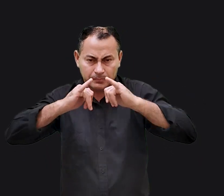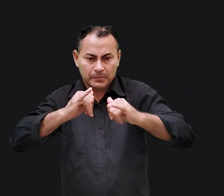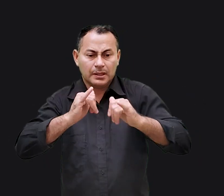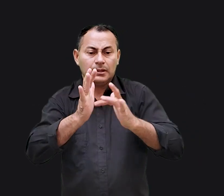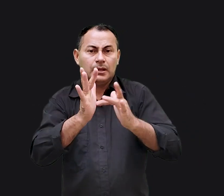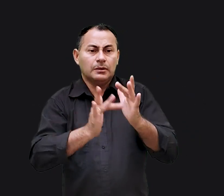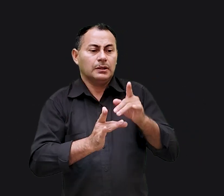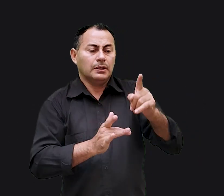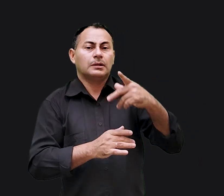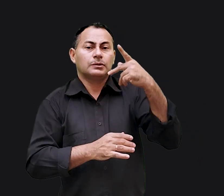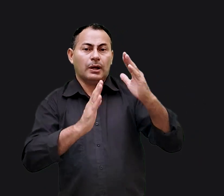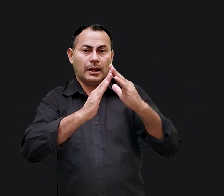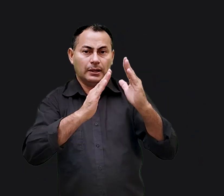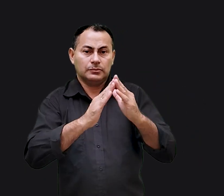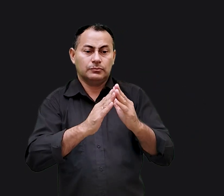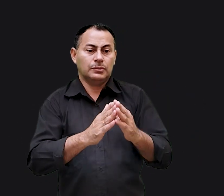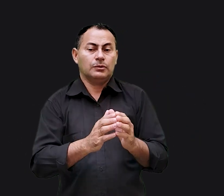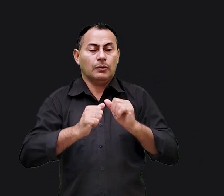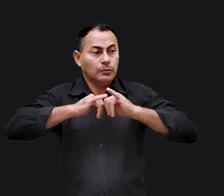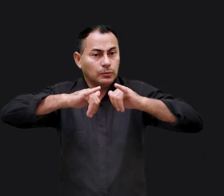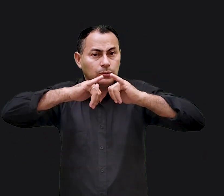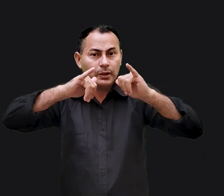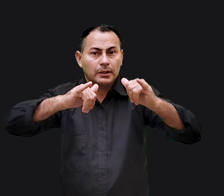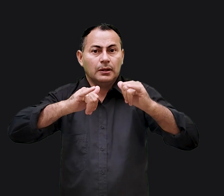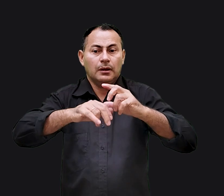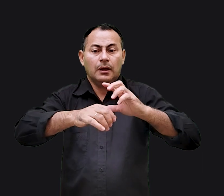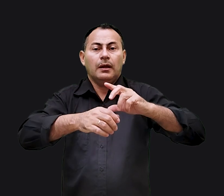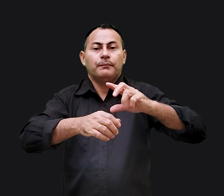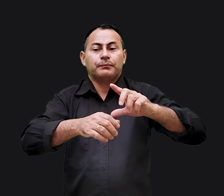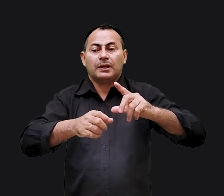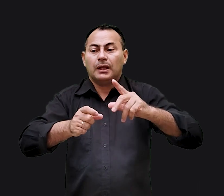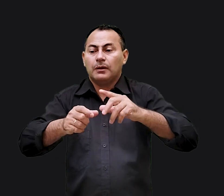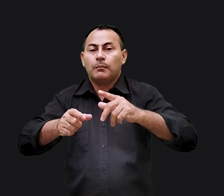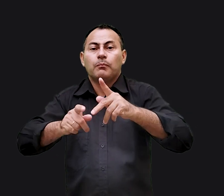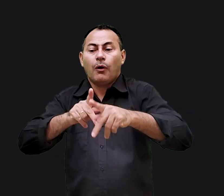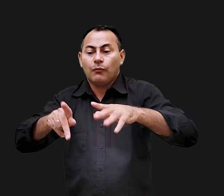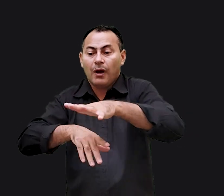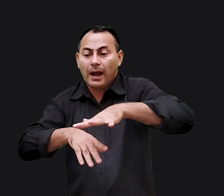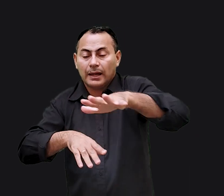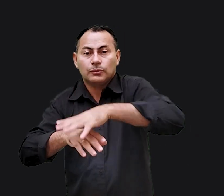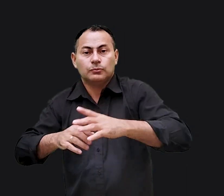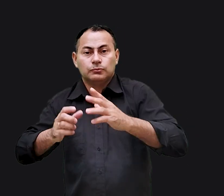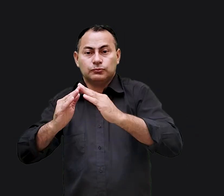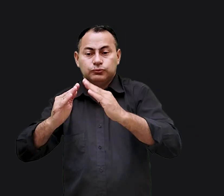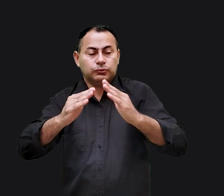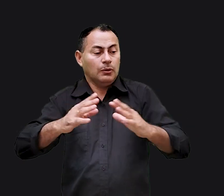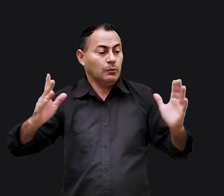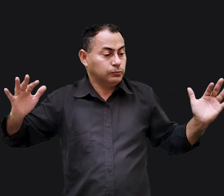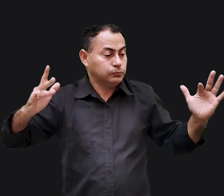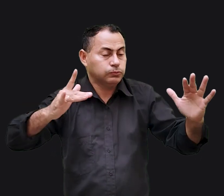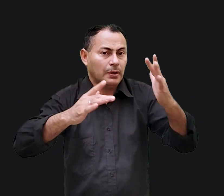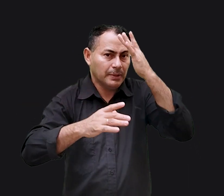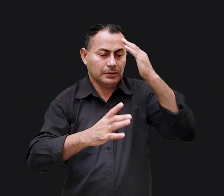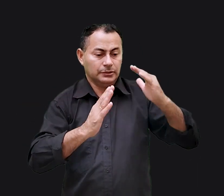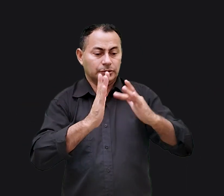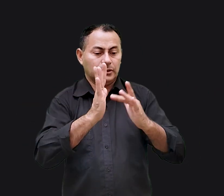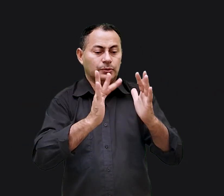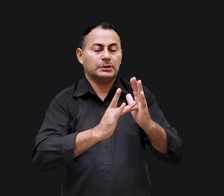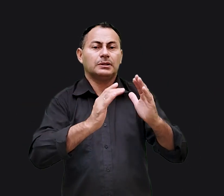A notícia de que ele estava em sua casa logo se espalhou e aquela vila foi invadida por uma multidão. Jesus estava em